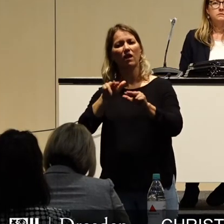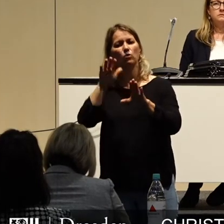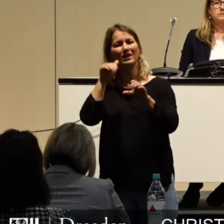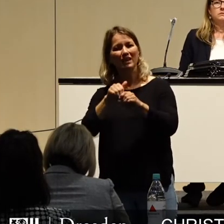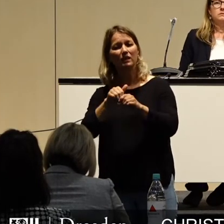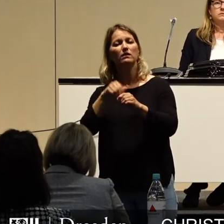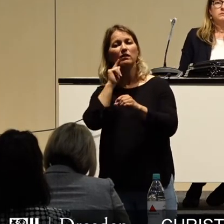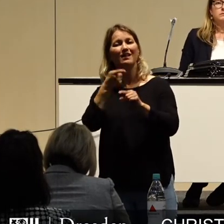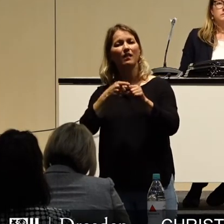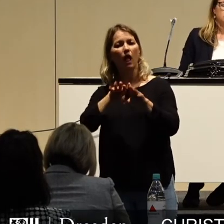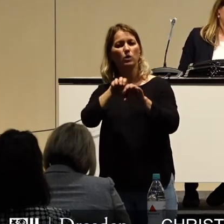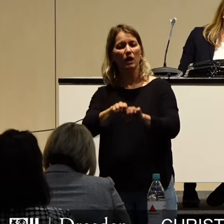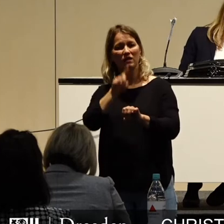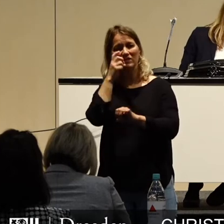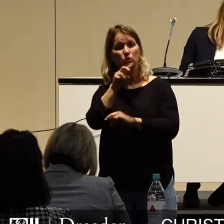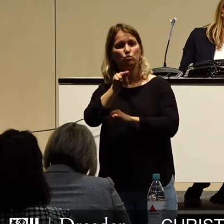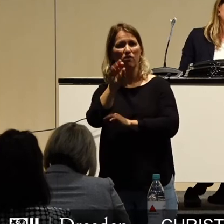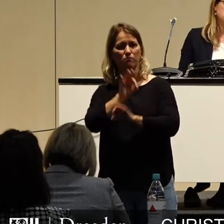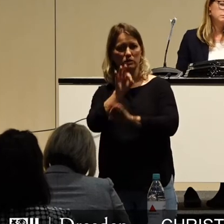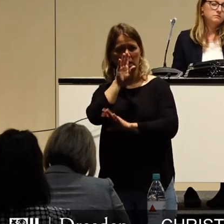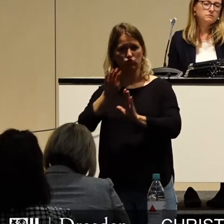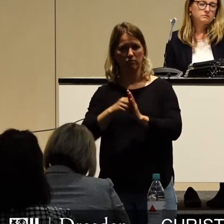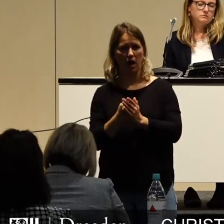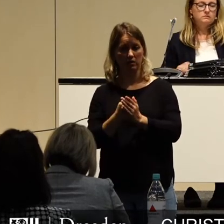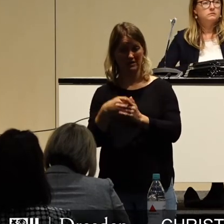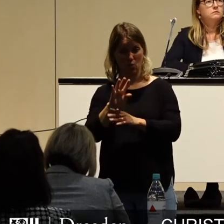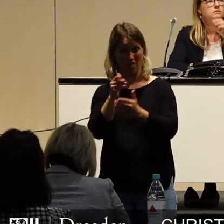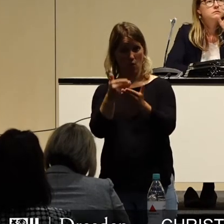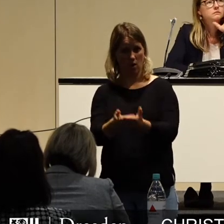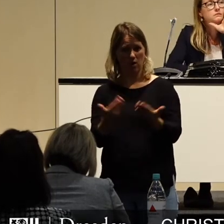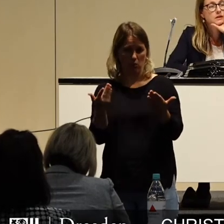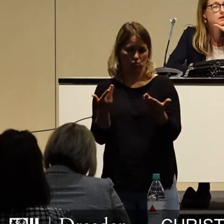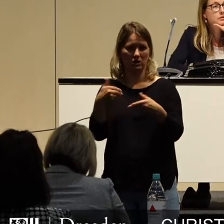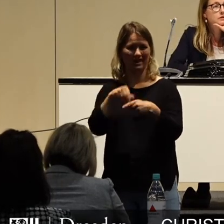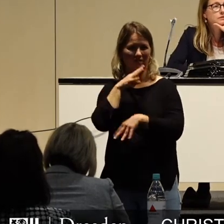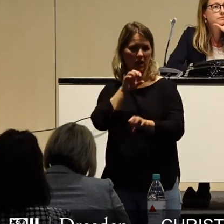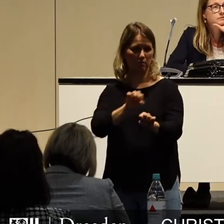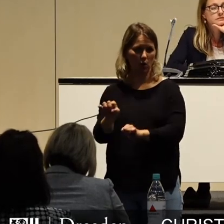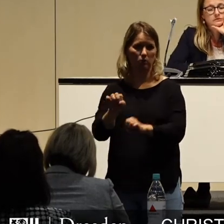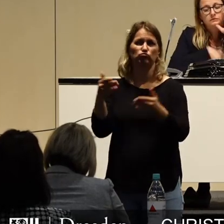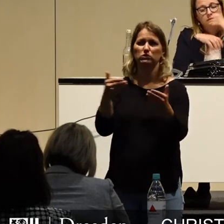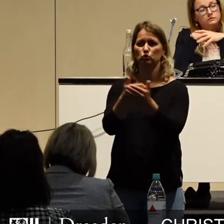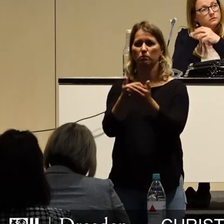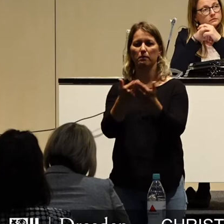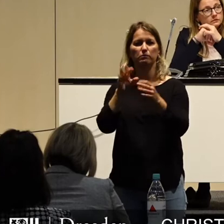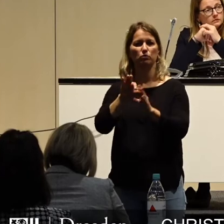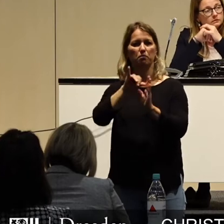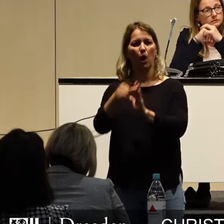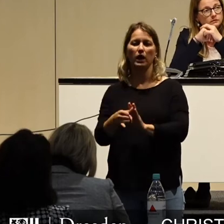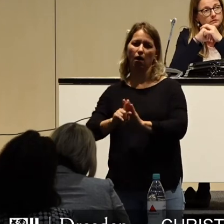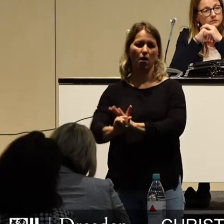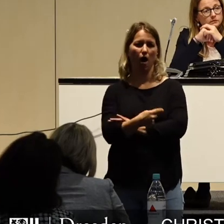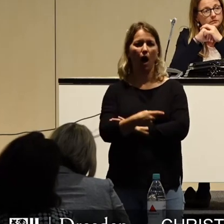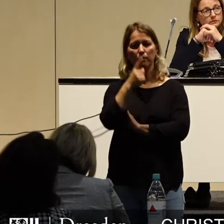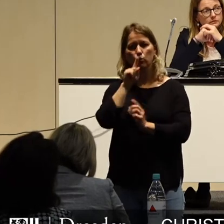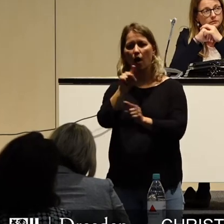im jeweiligen Teilhaushalt einsparen kann. Mit einer solchen Vorgabe kann man ziemlich viel machen. Das kann beispielsweise bedeuten, dass man einzelne Projekte kippt und alles